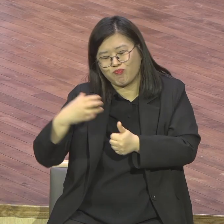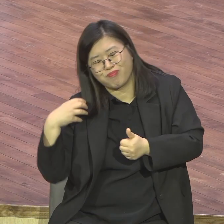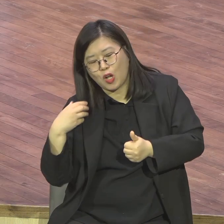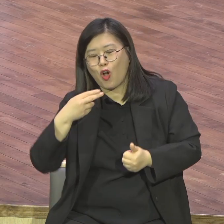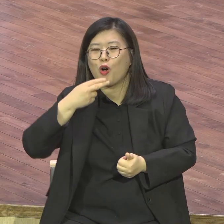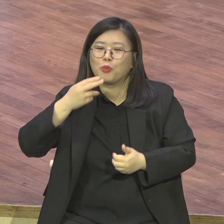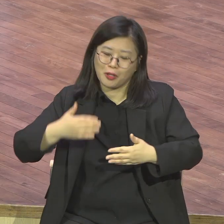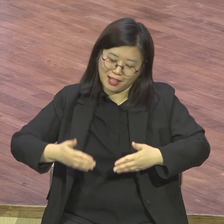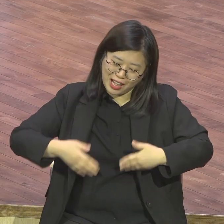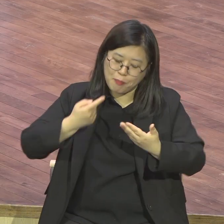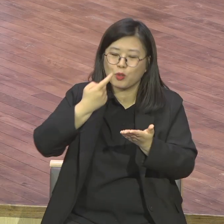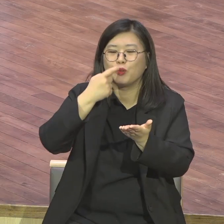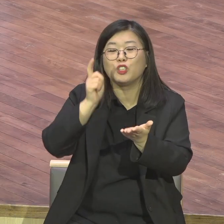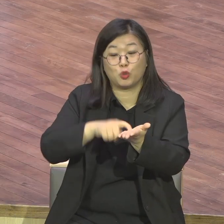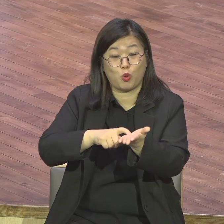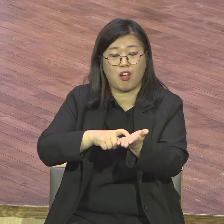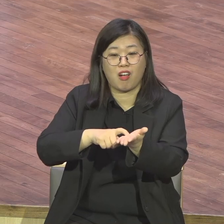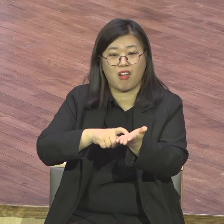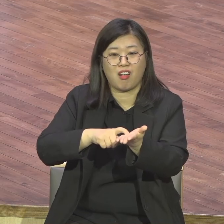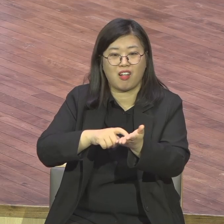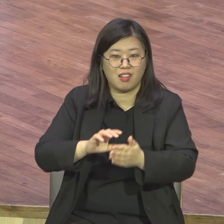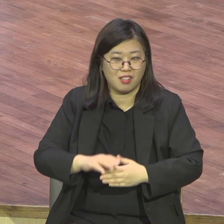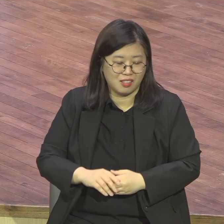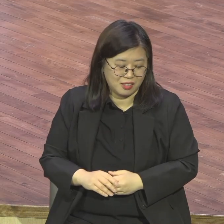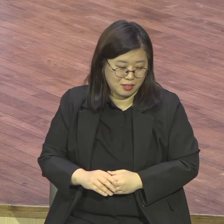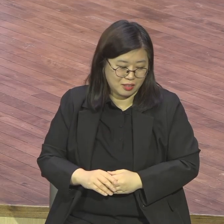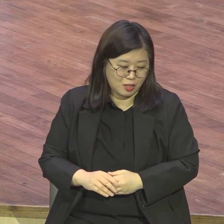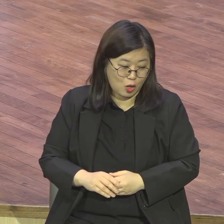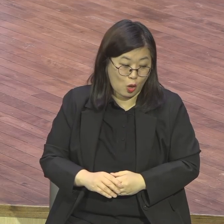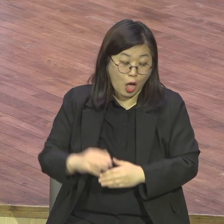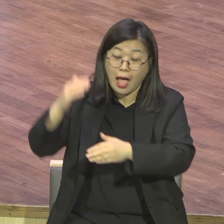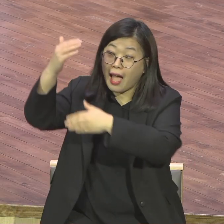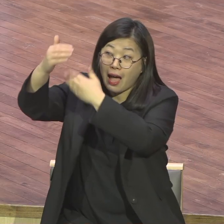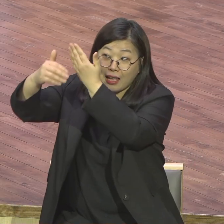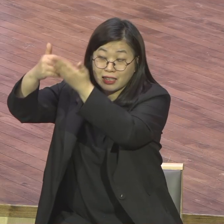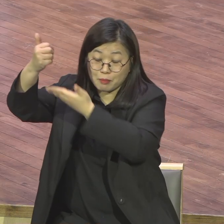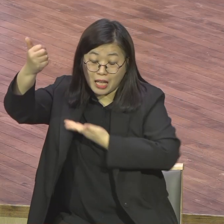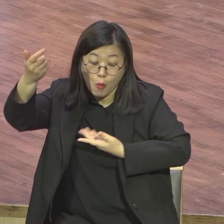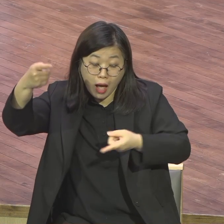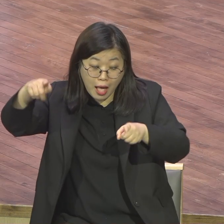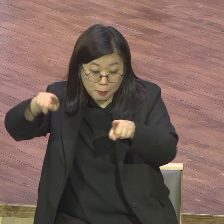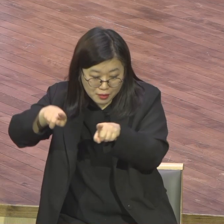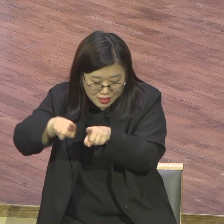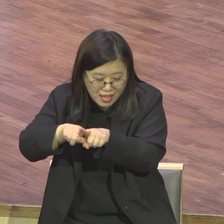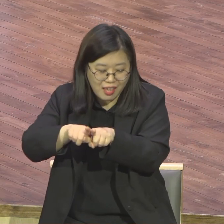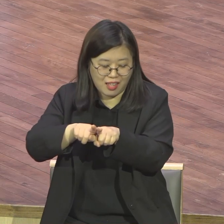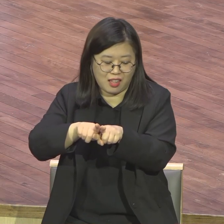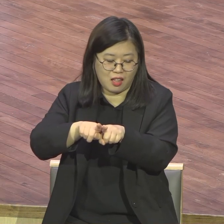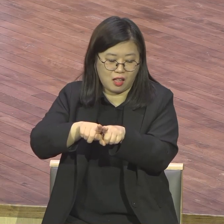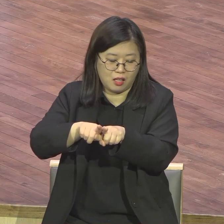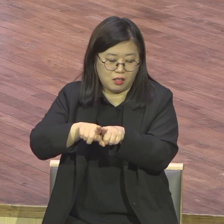원리스. 이 비밀을 누리면 굉장히 쉬워요. 저는 살면서